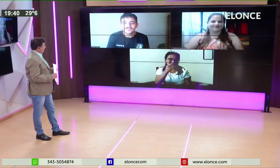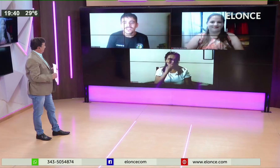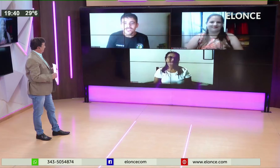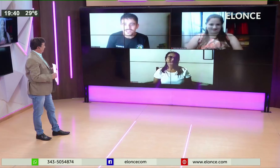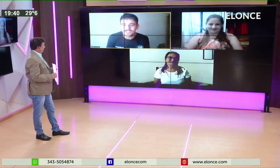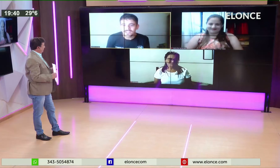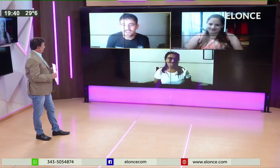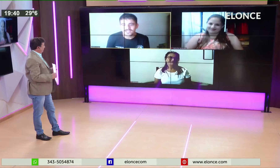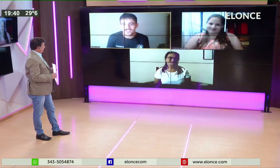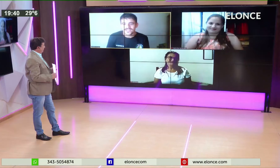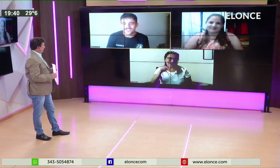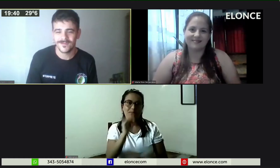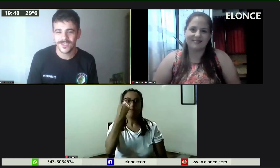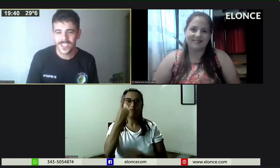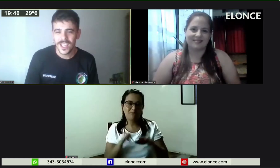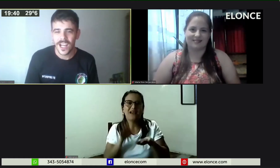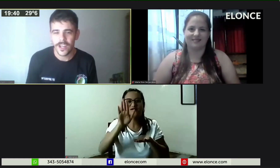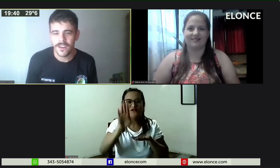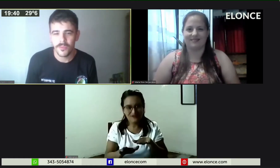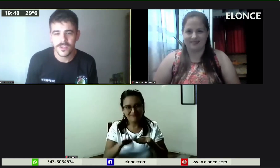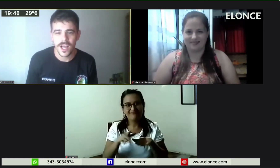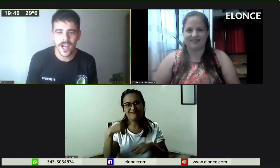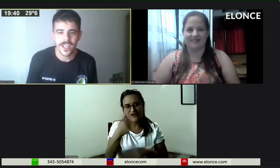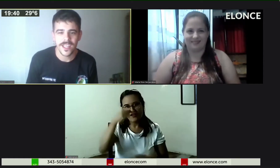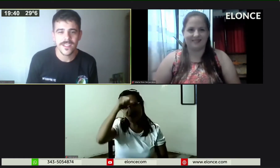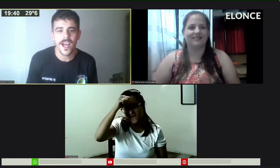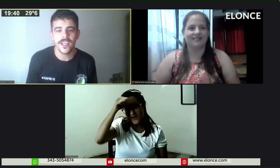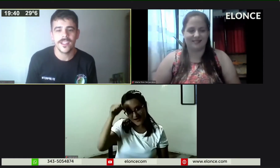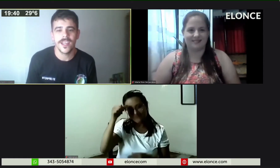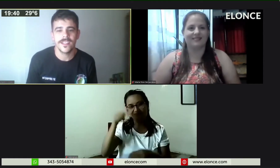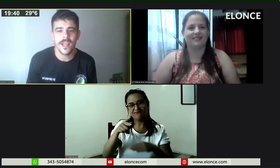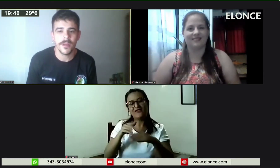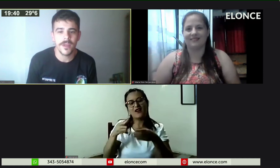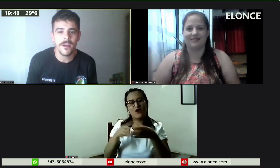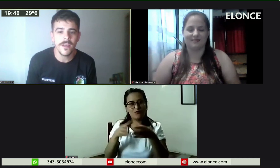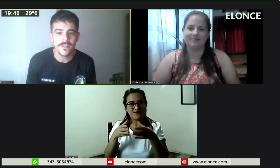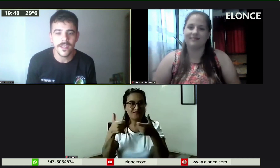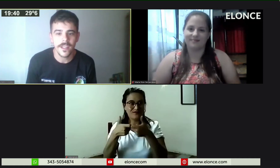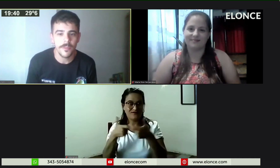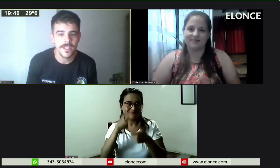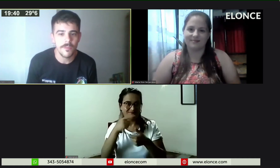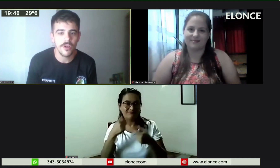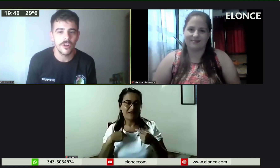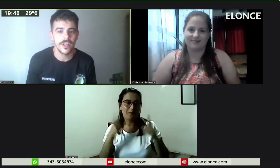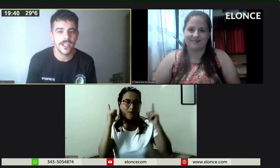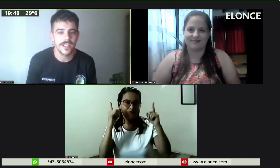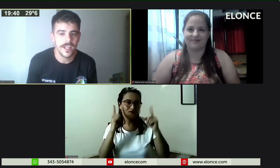Sí, sí, así es. Ahora vamos a iniciar, esta es la primera vez que comenzamos con esta